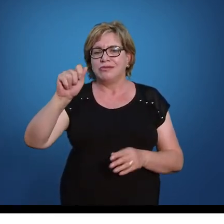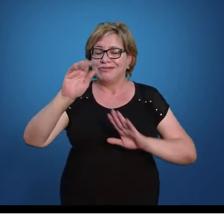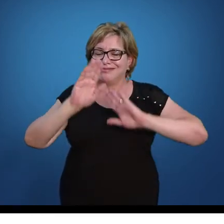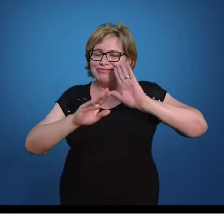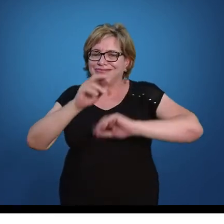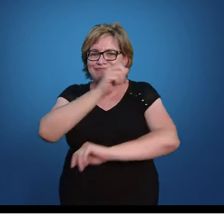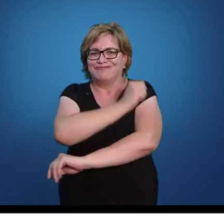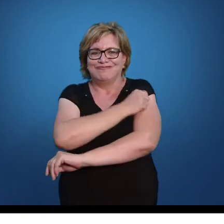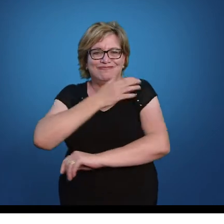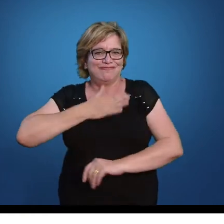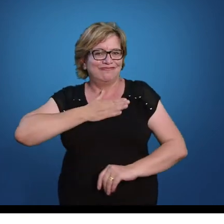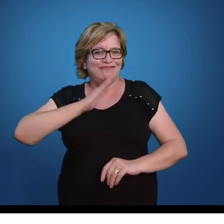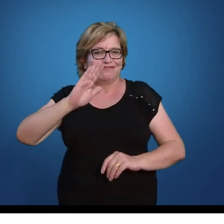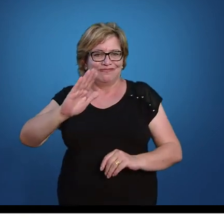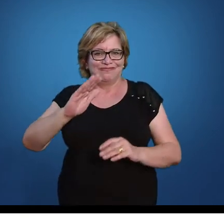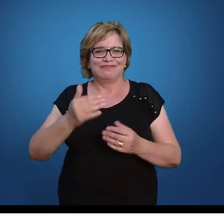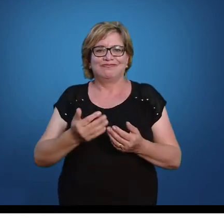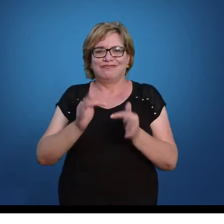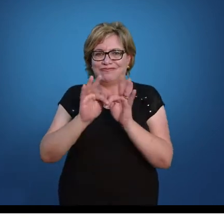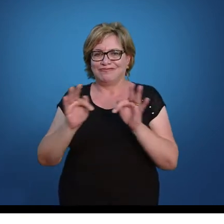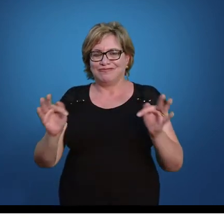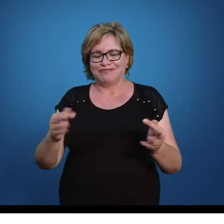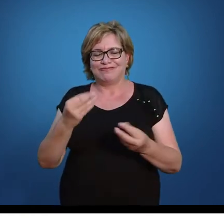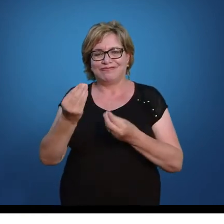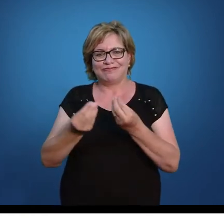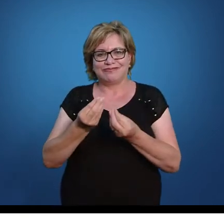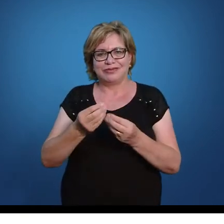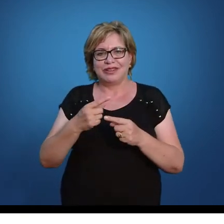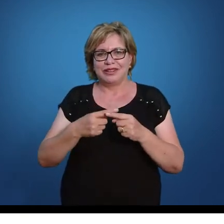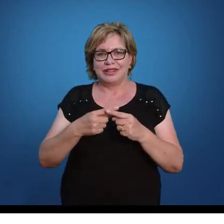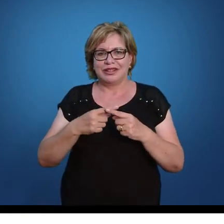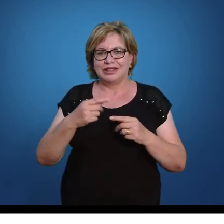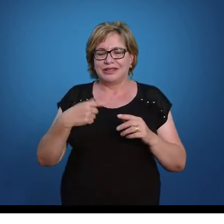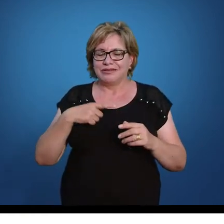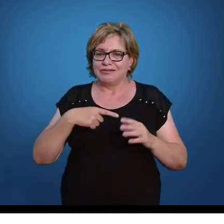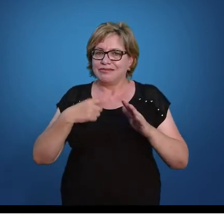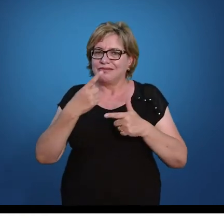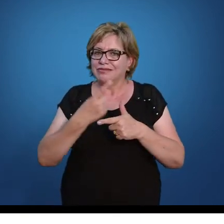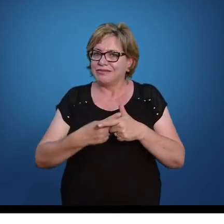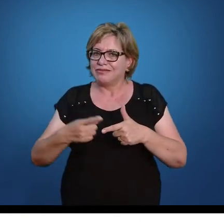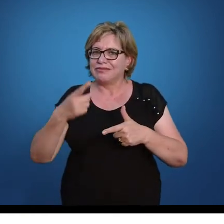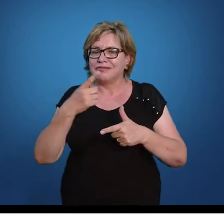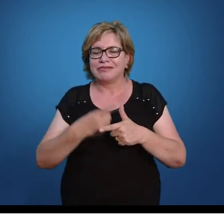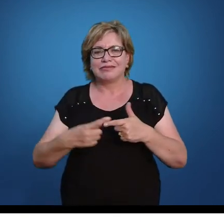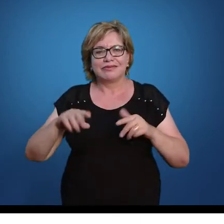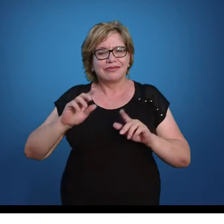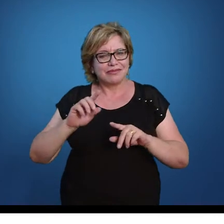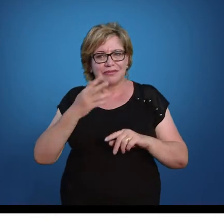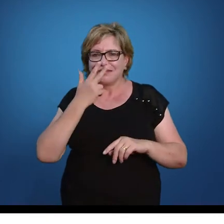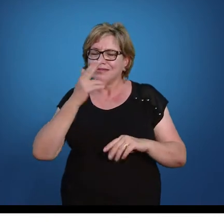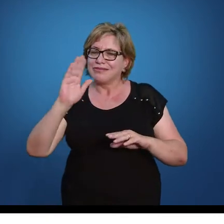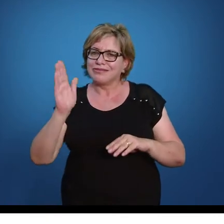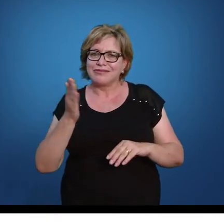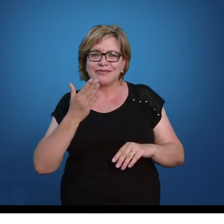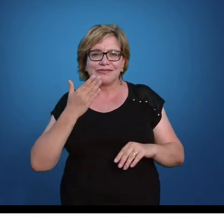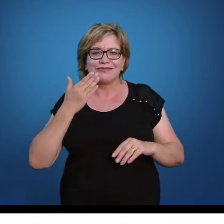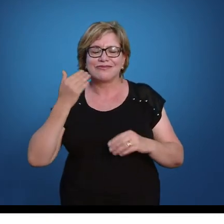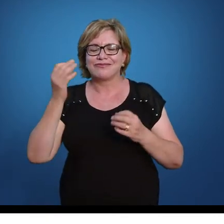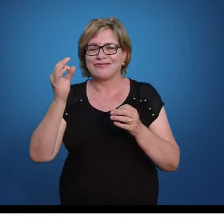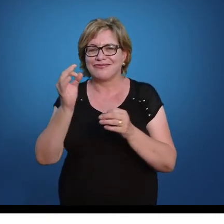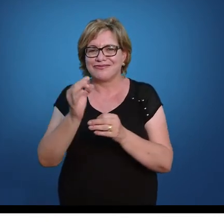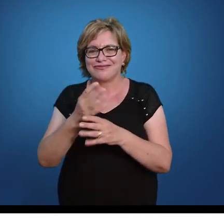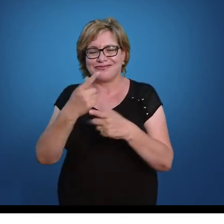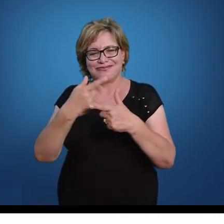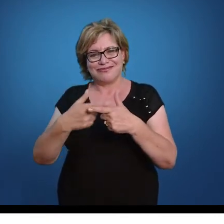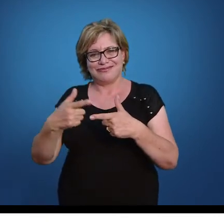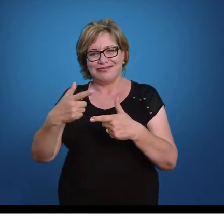mas se você analisar, é melhor ter ela. Por quê? Porque eu tenho um problema vai ser resolvido e eu tenho uma fórmula que resolve esse